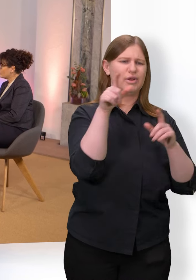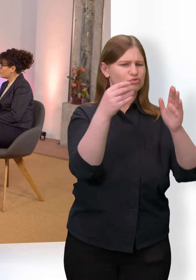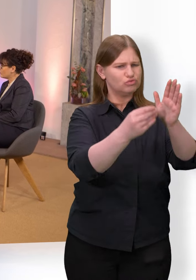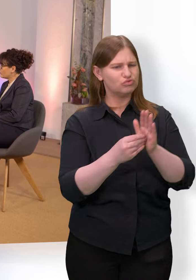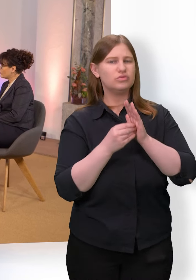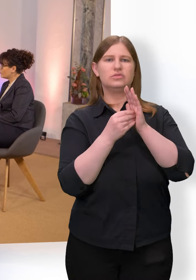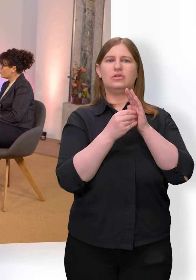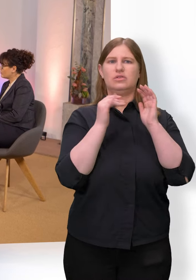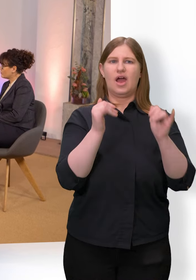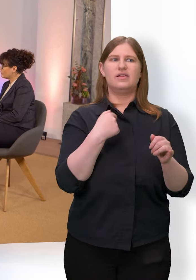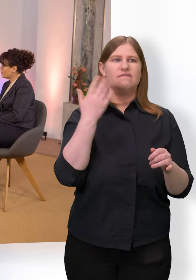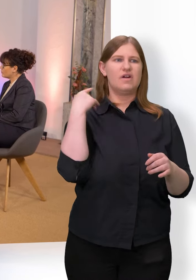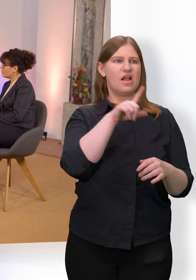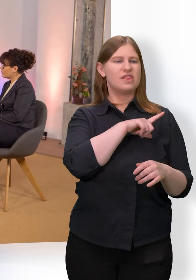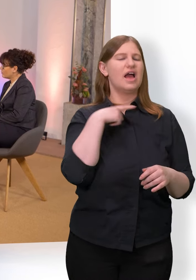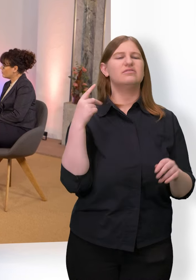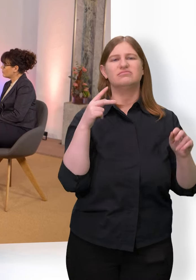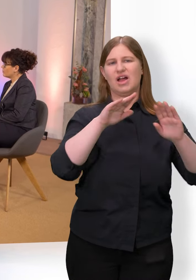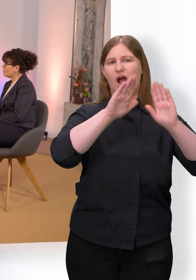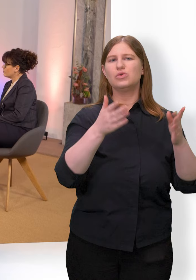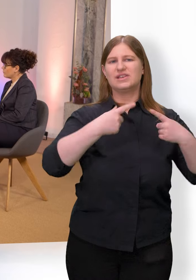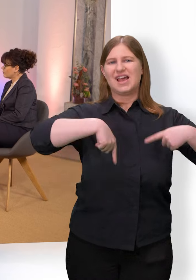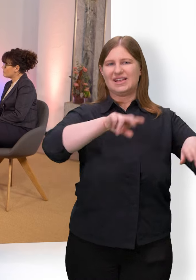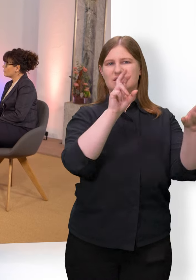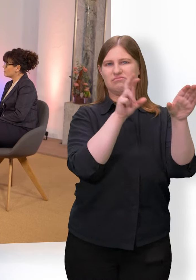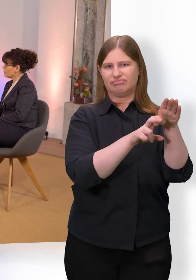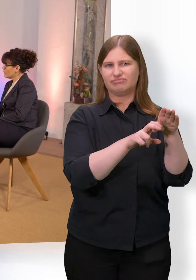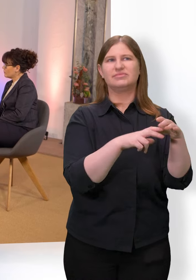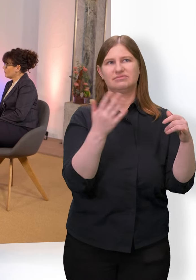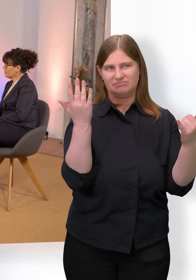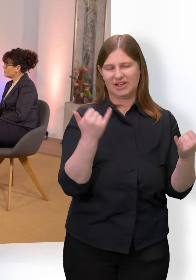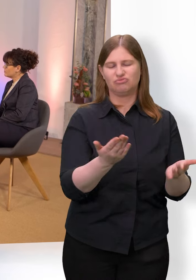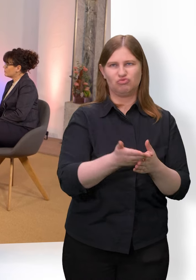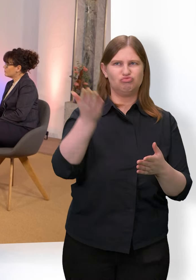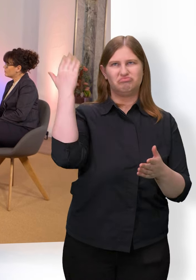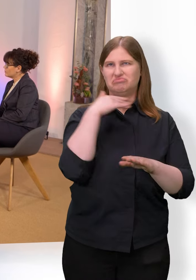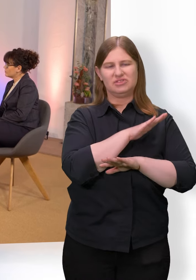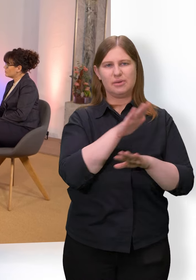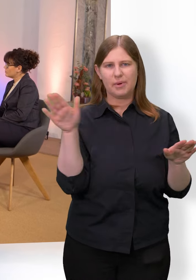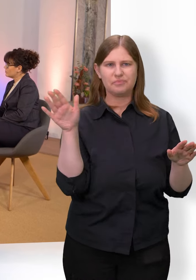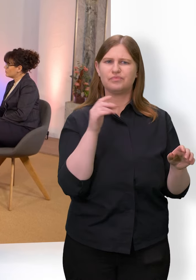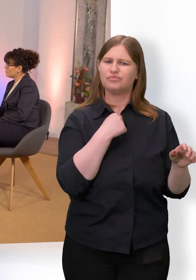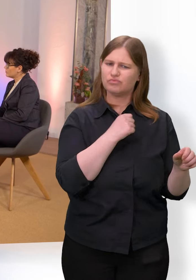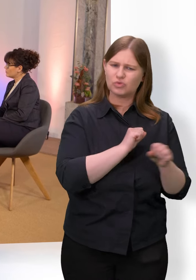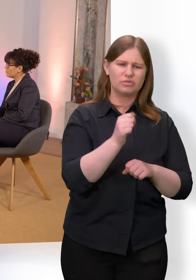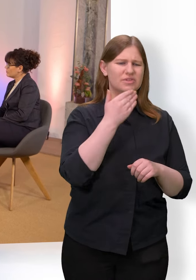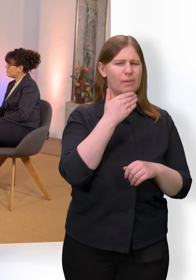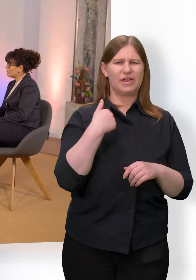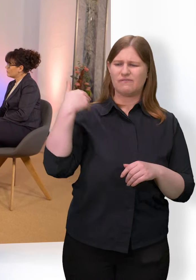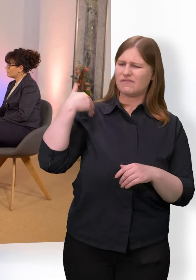Ich war lange im Hauskreis, hatten wir jetzt längere Zeit nicht mehr. Ich bin dankbar, dass ich eine Frau habe, mit der ich